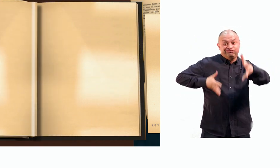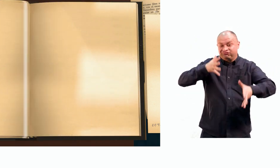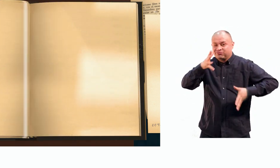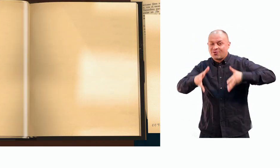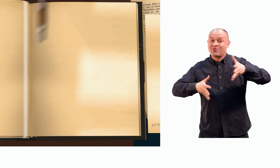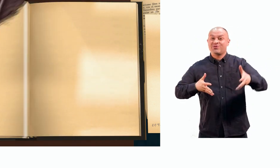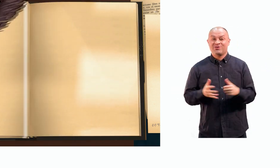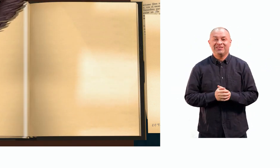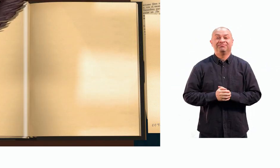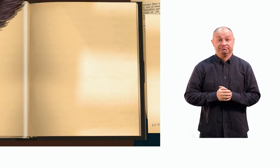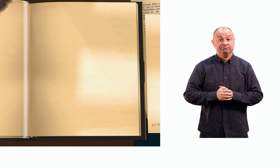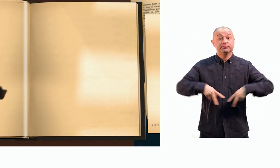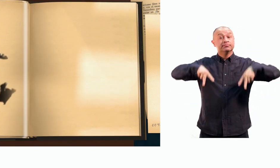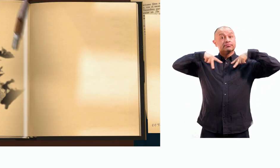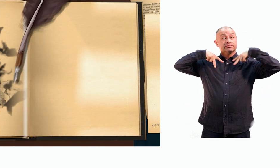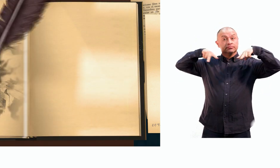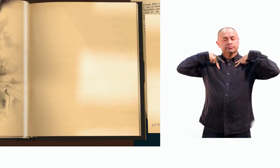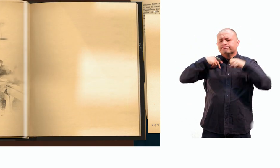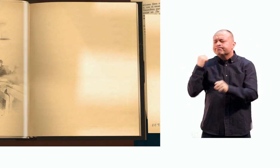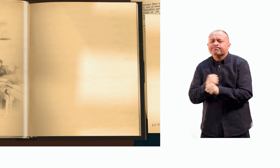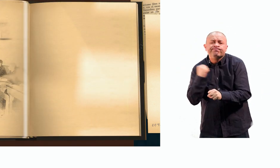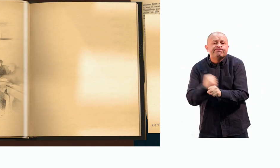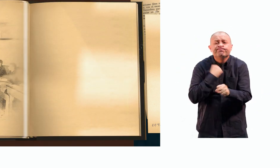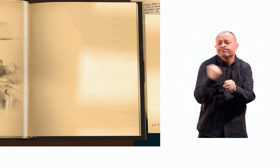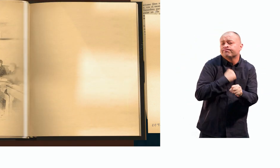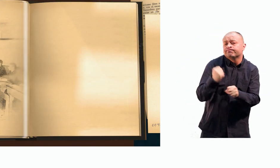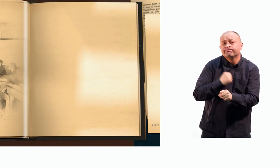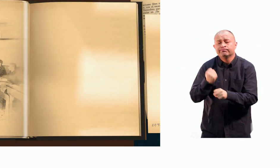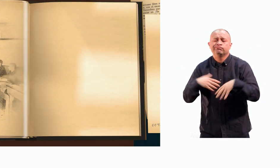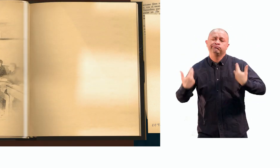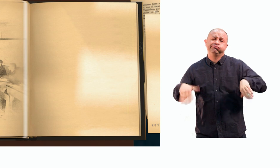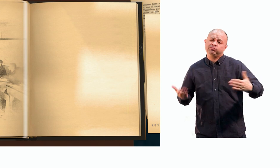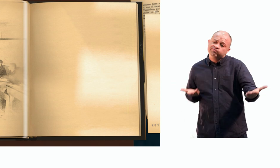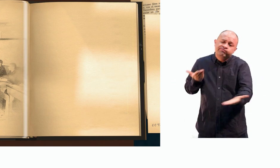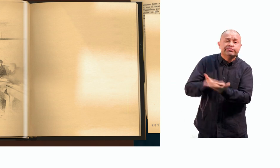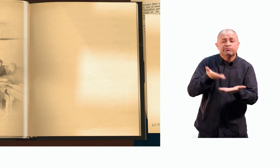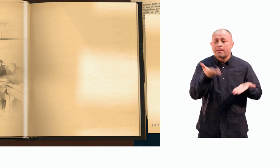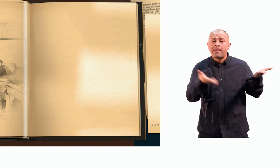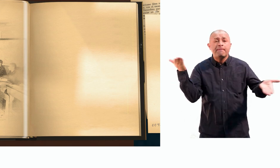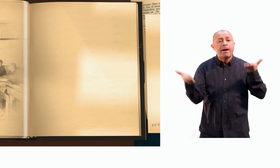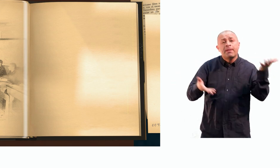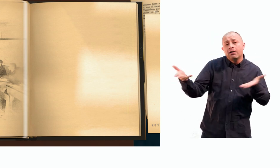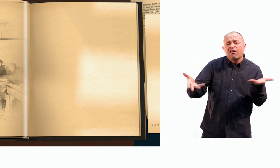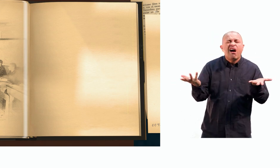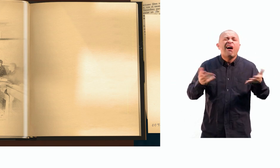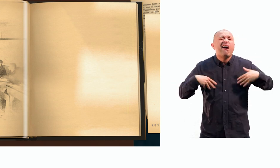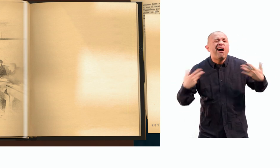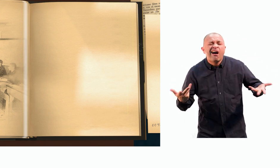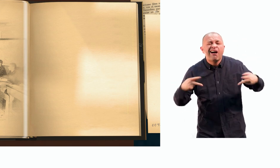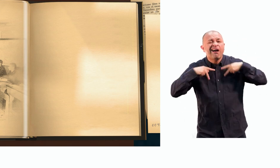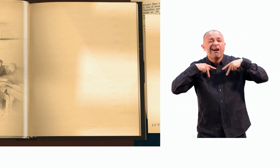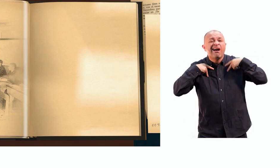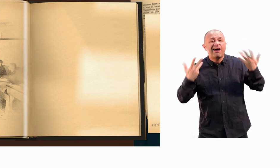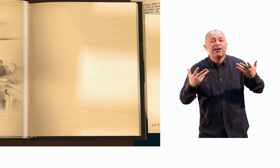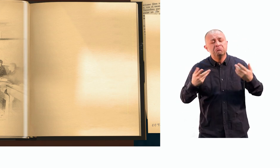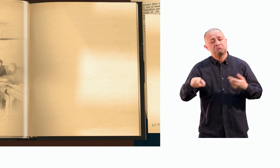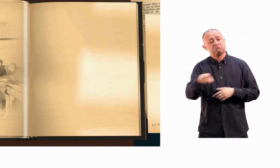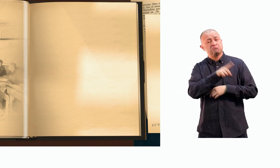Desde su trabajo pedagógico, Lepé contribuyó significativamente a la educación, afirmando que las personas